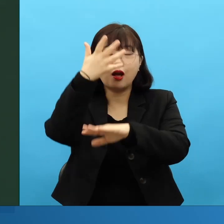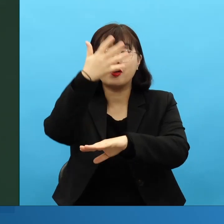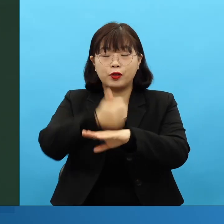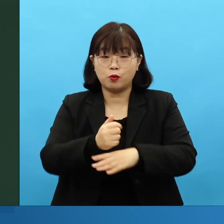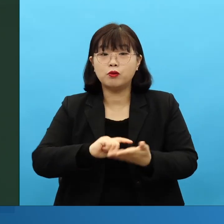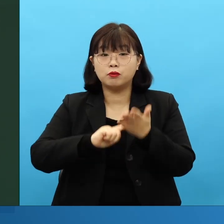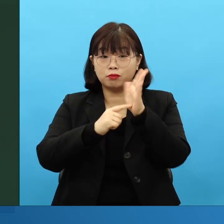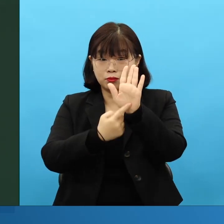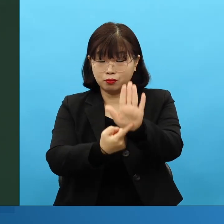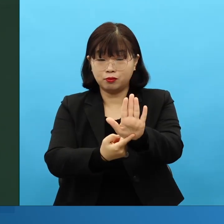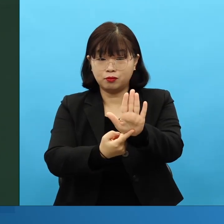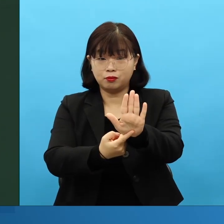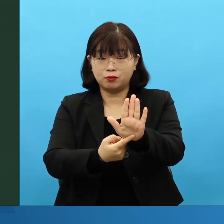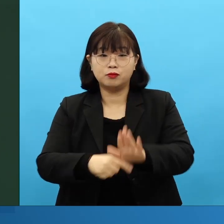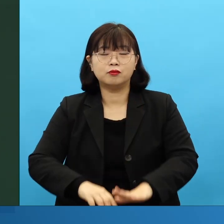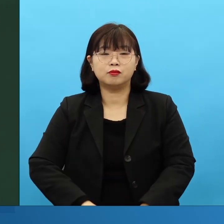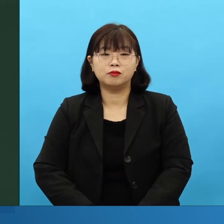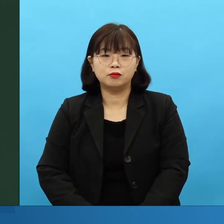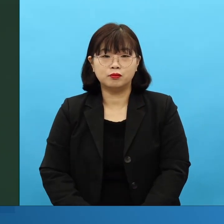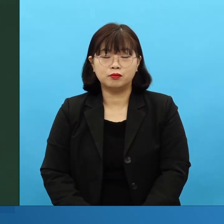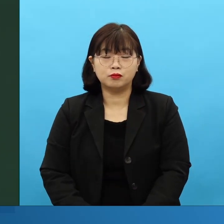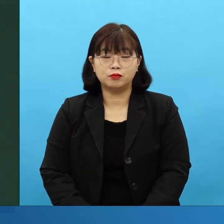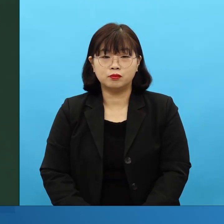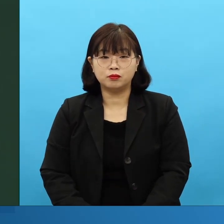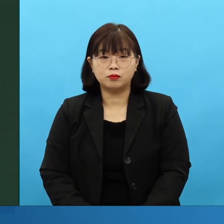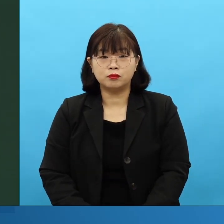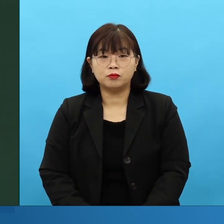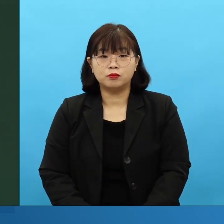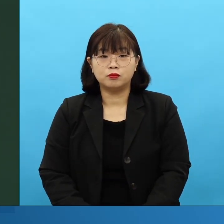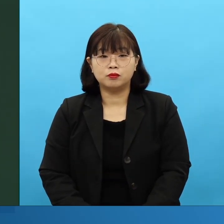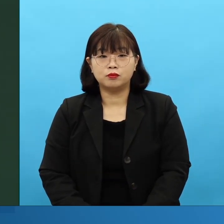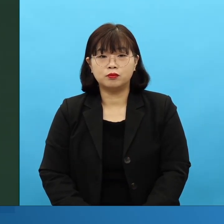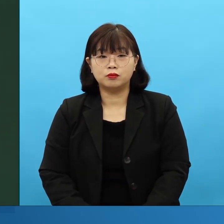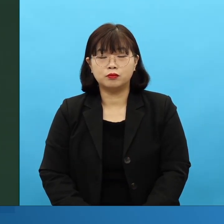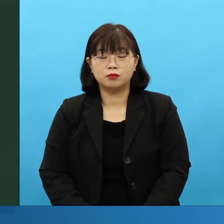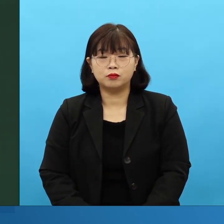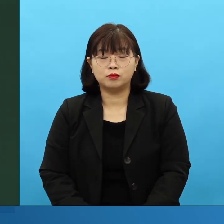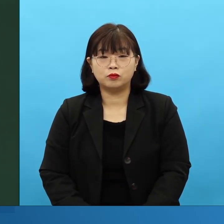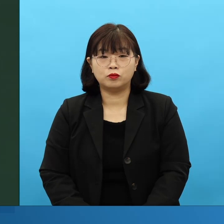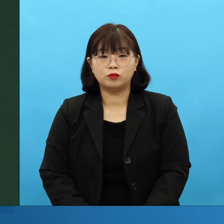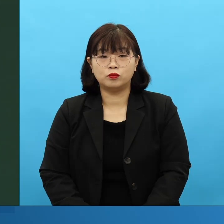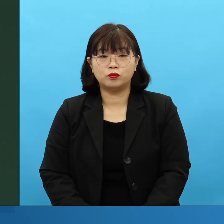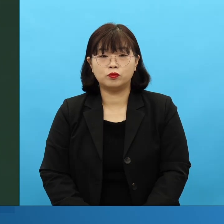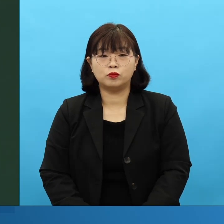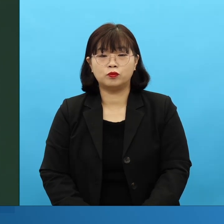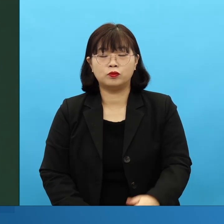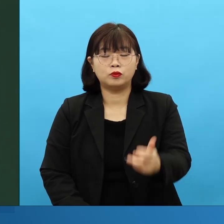이 중에서, 갈보리산에서 예수님께 다 이루었다고 말씀하셨고요.